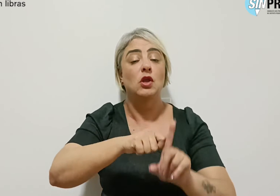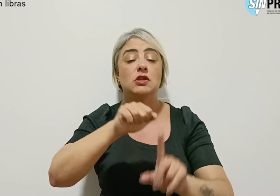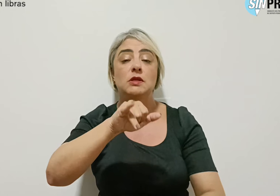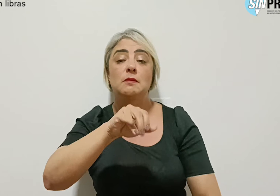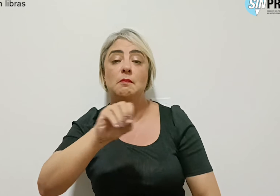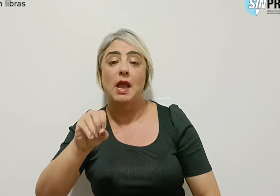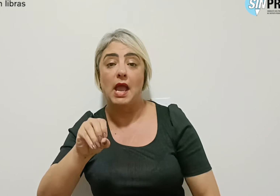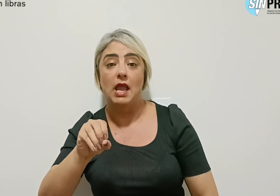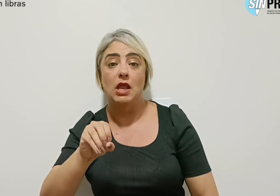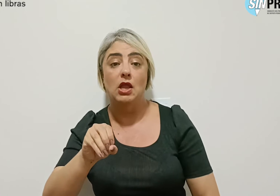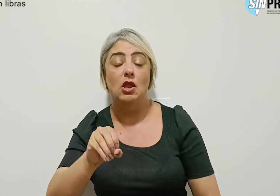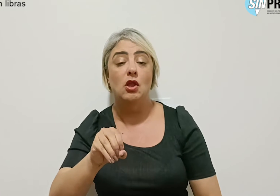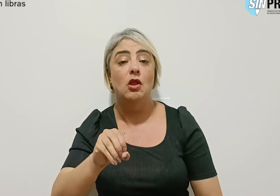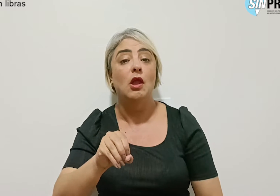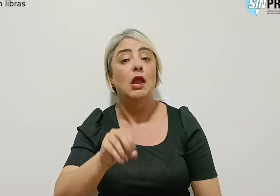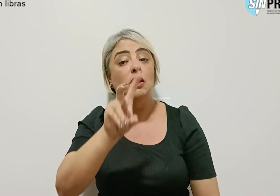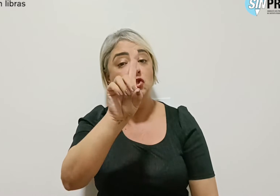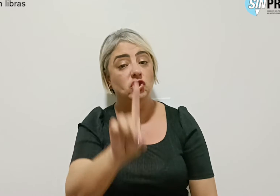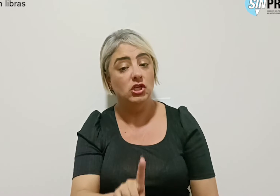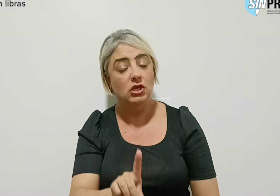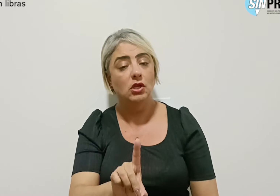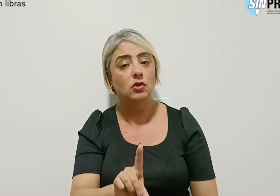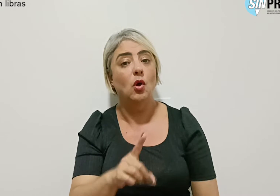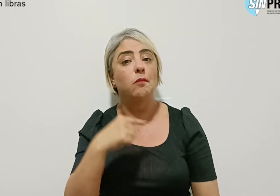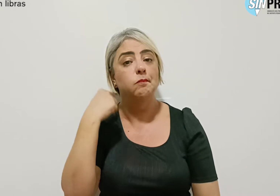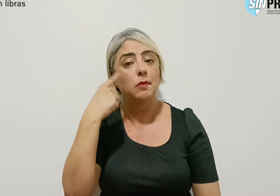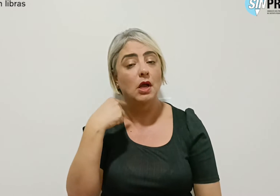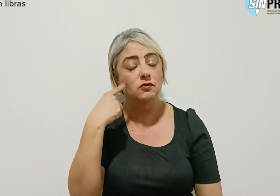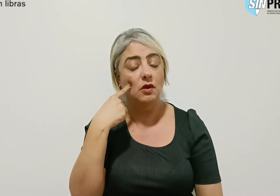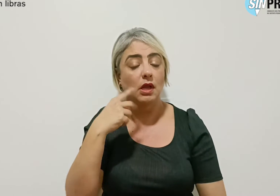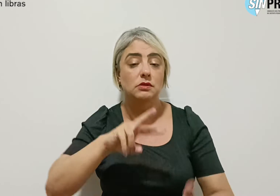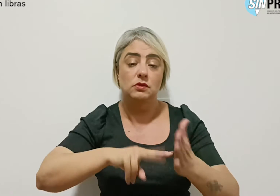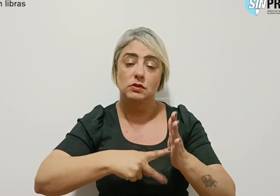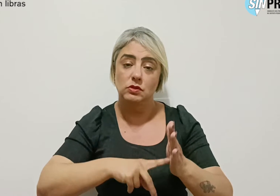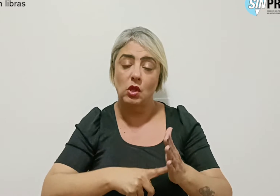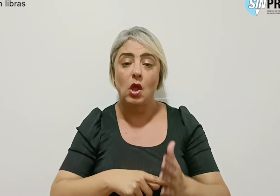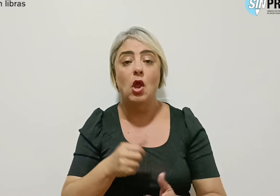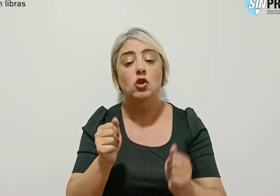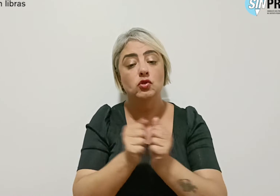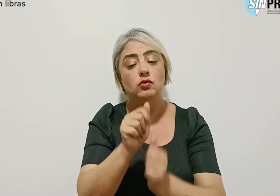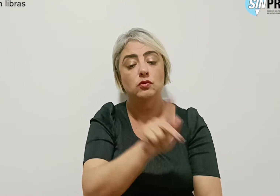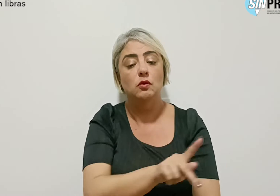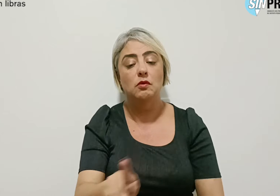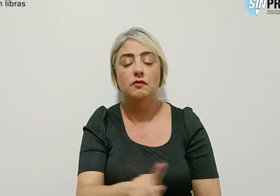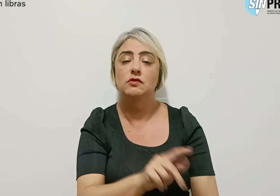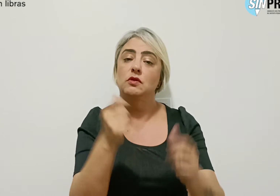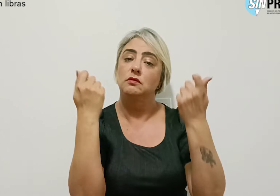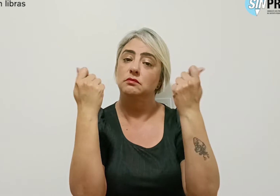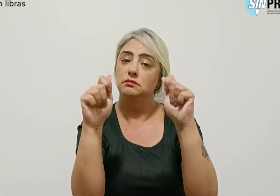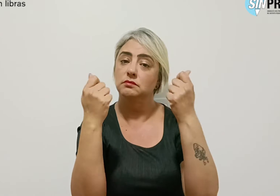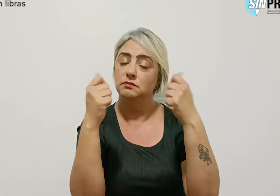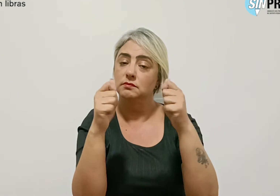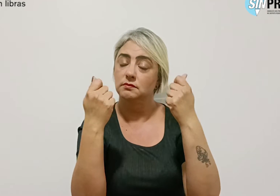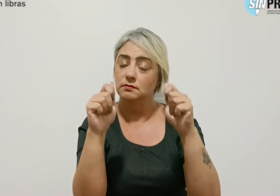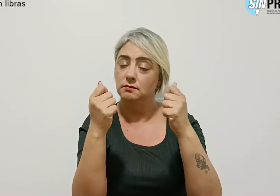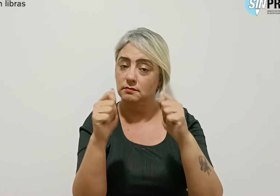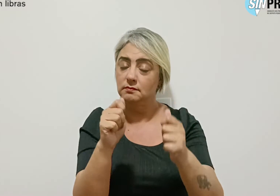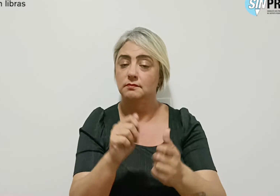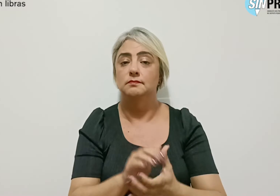entre dirigentes e o advogado do Simpro, com professores de educação física da rede distrital.